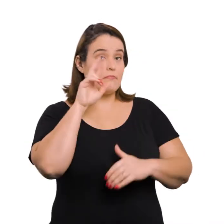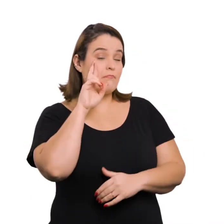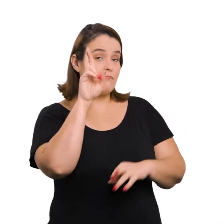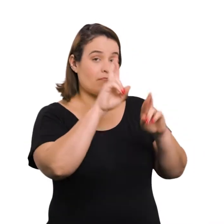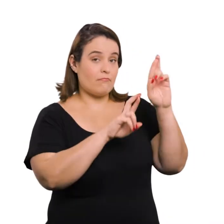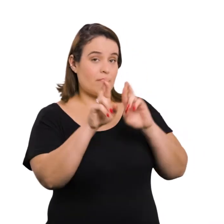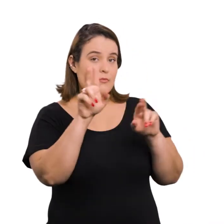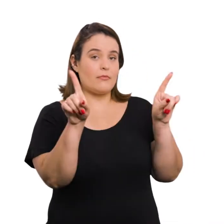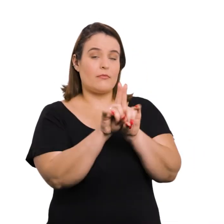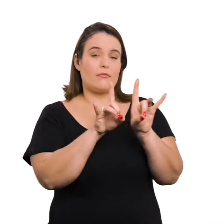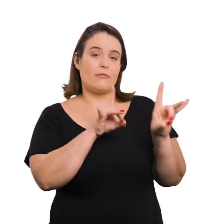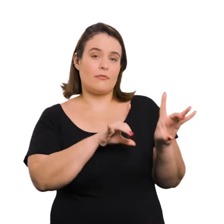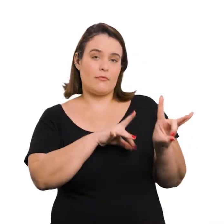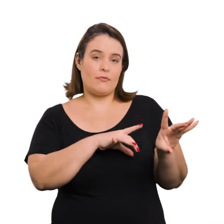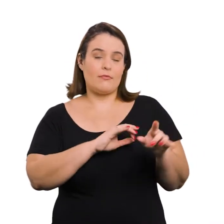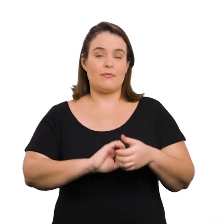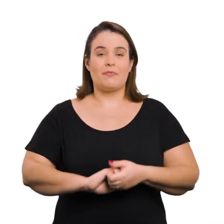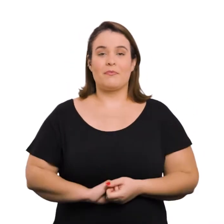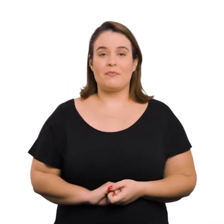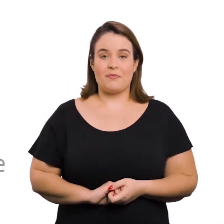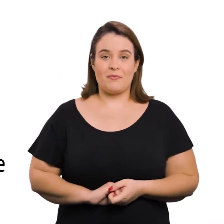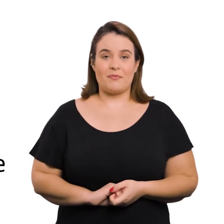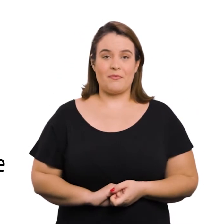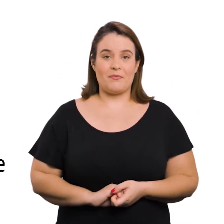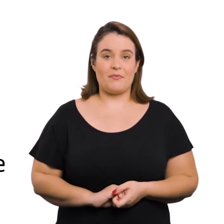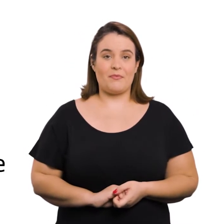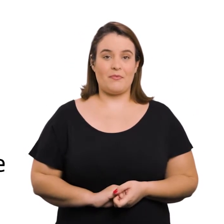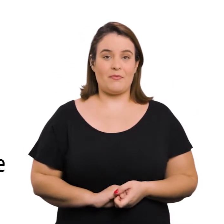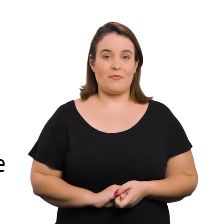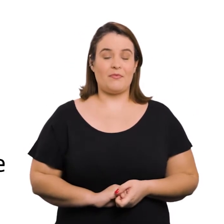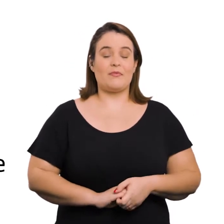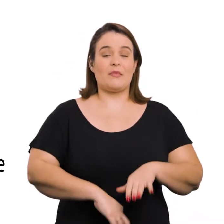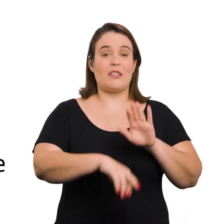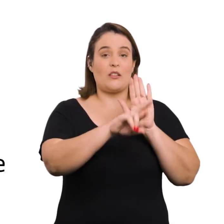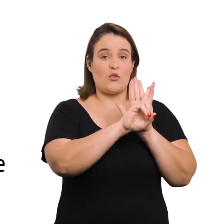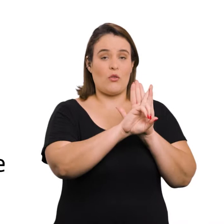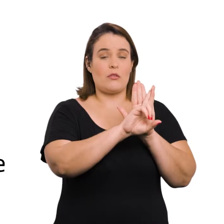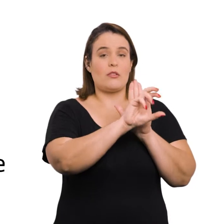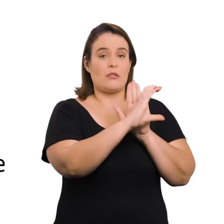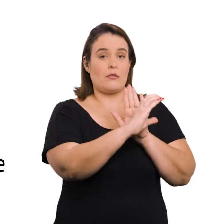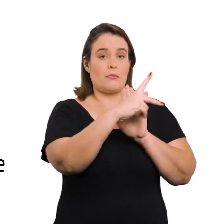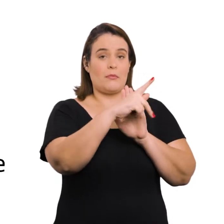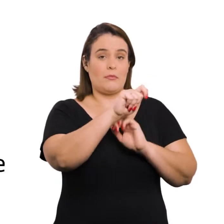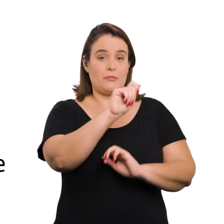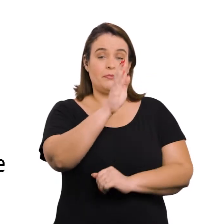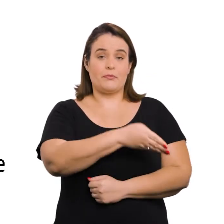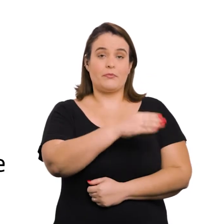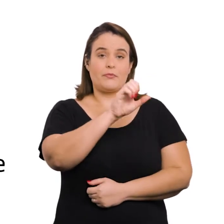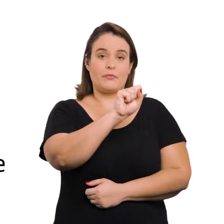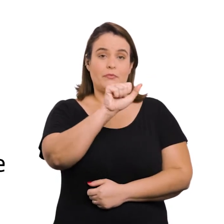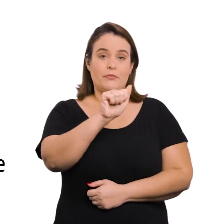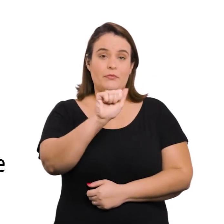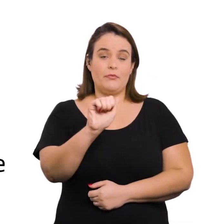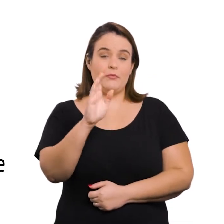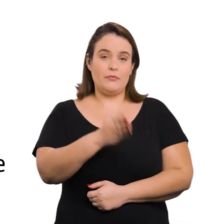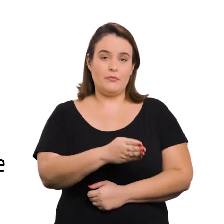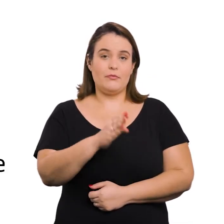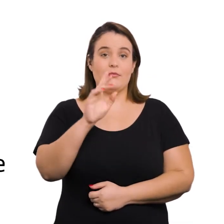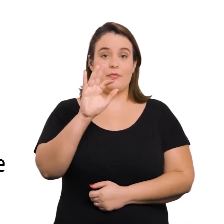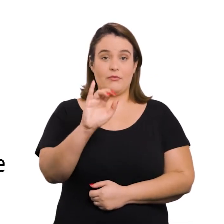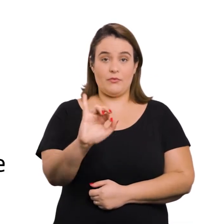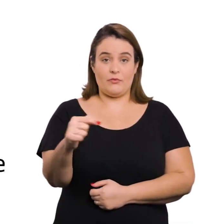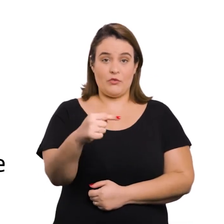Fiscalizatória e Especificações Técnicas. Resolução CPA, barra SEHAB,